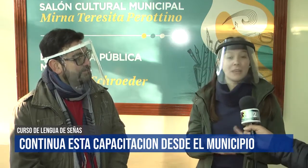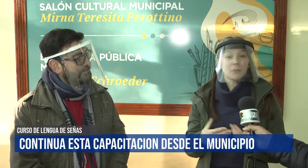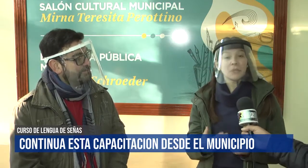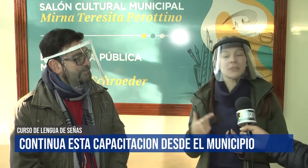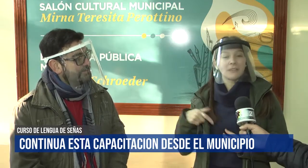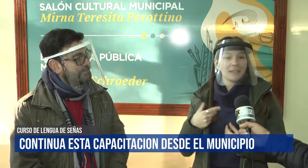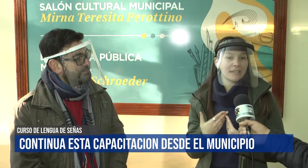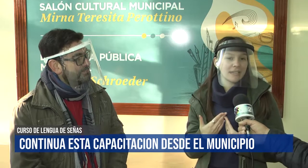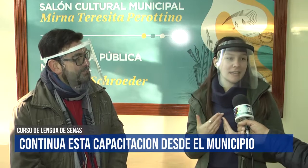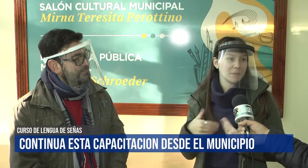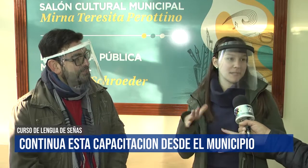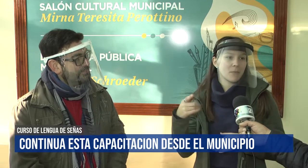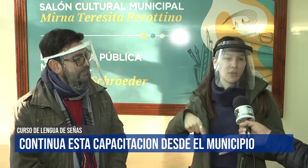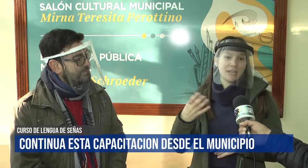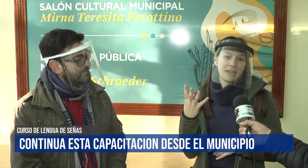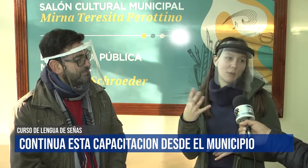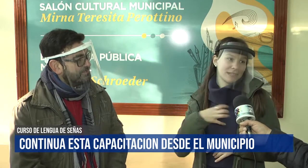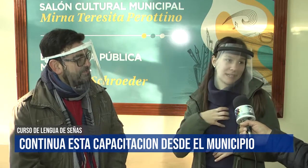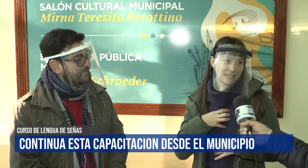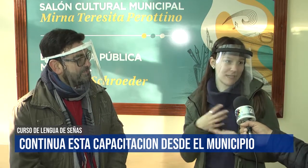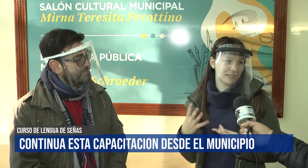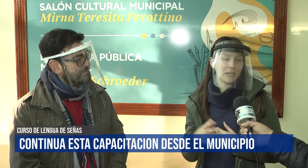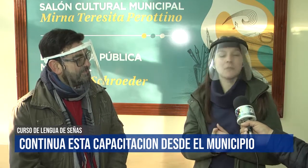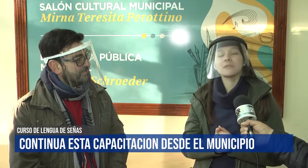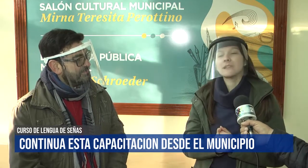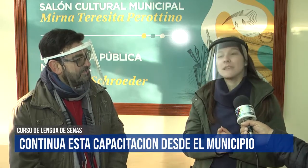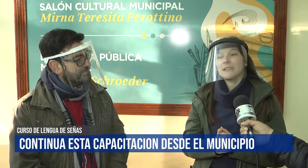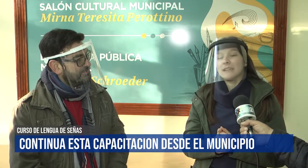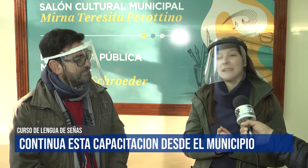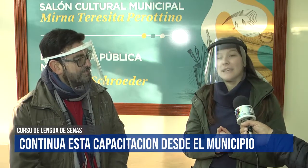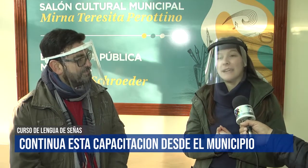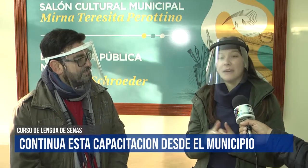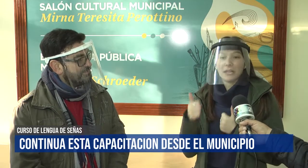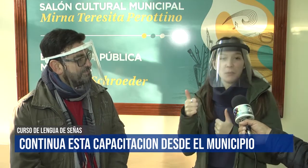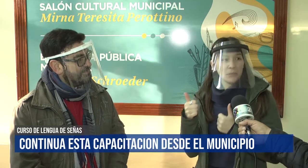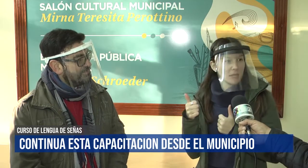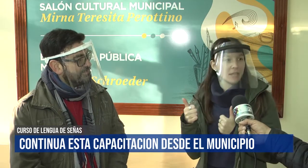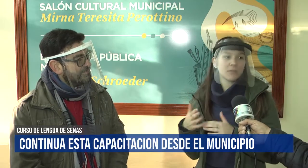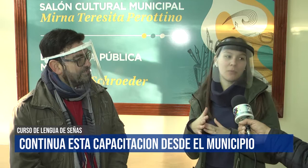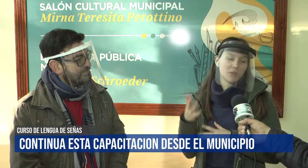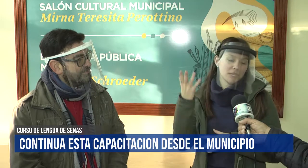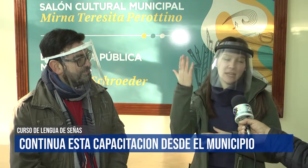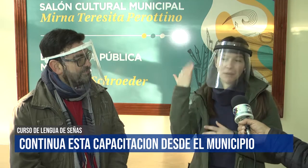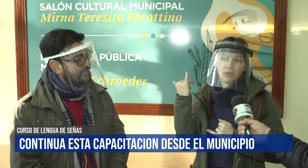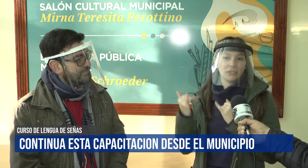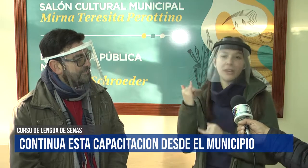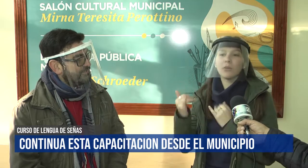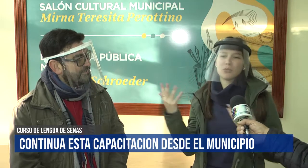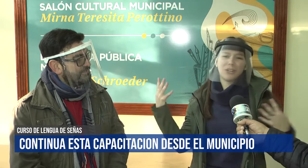Bueno, la verdad que empezamos, hoy es la cuarta clase que tenemos. La verdad que muy bien, como ya les había contado, mucha